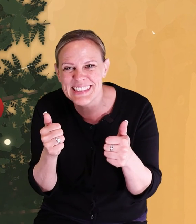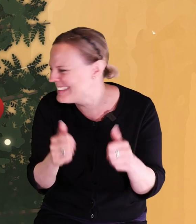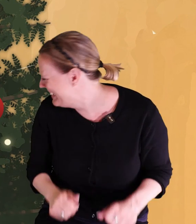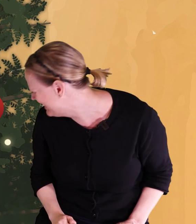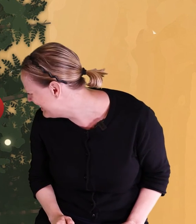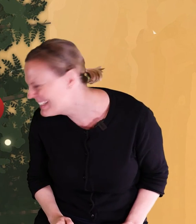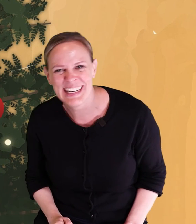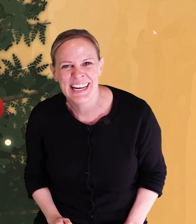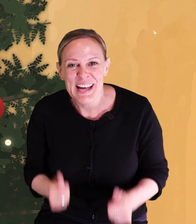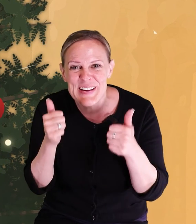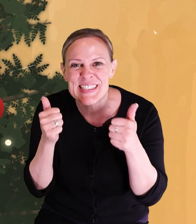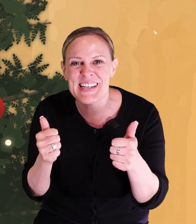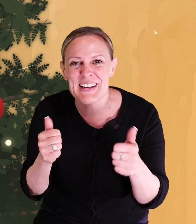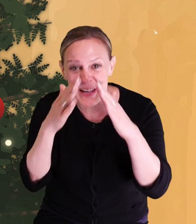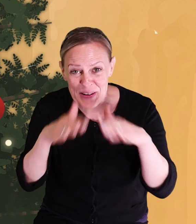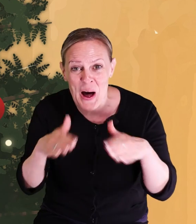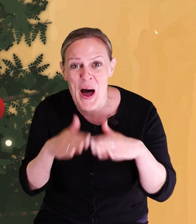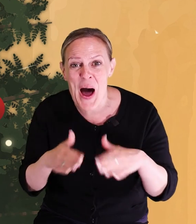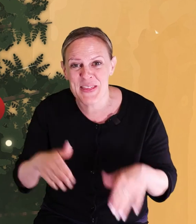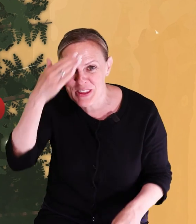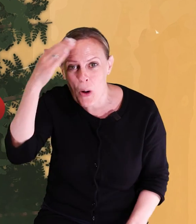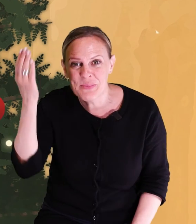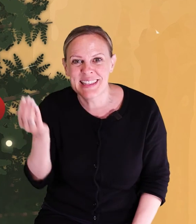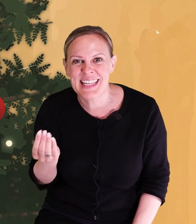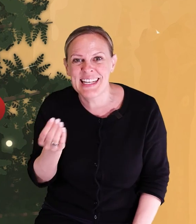Önskar, önskar gran, tomten.